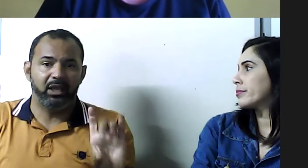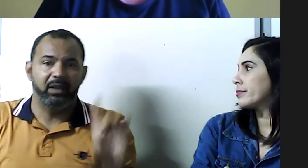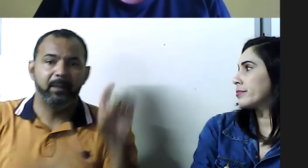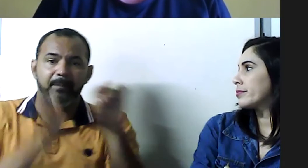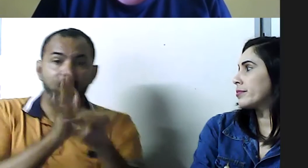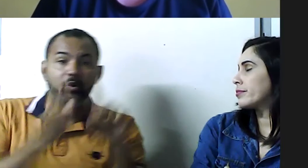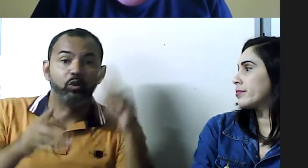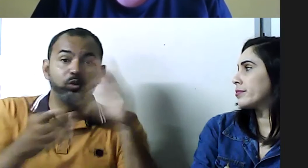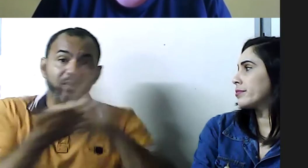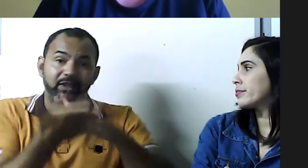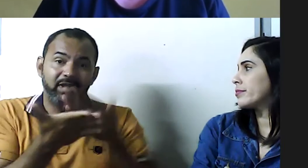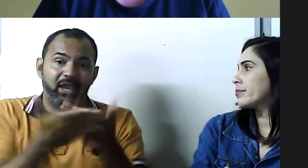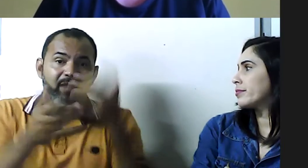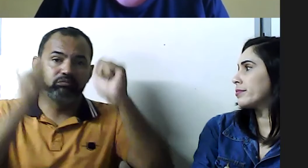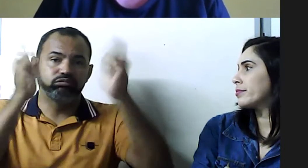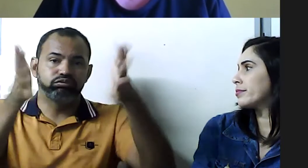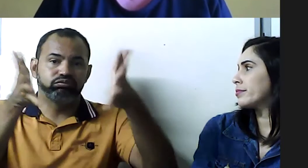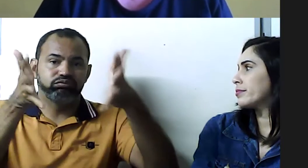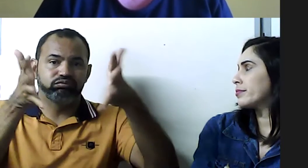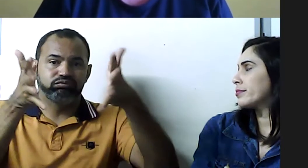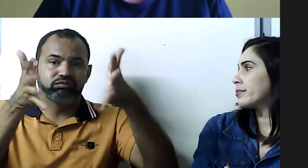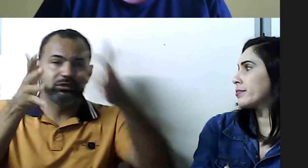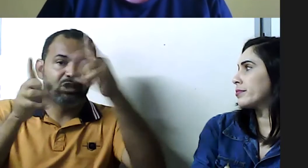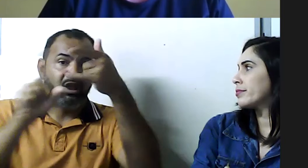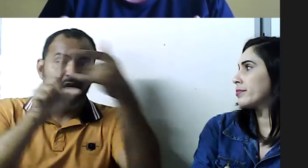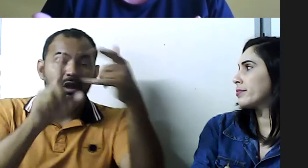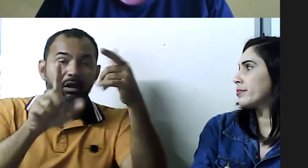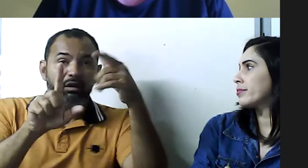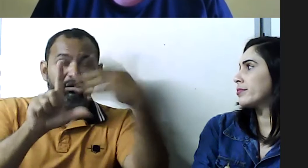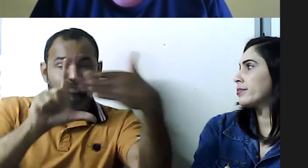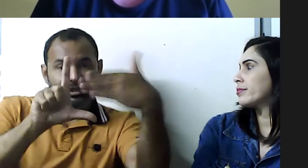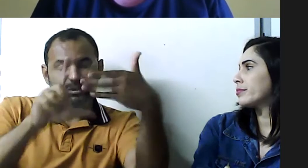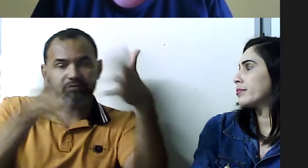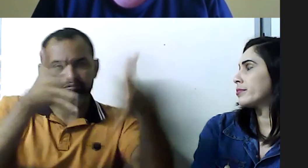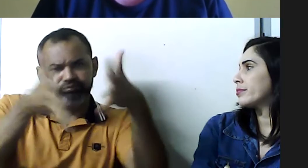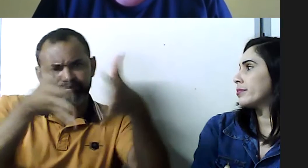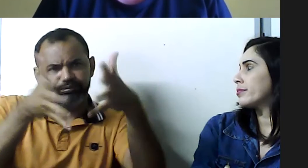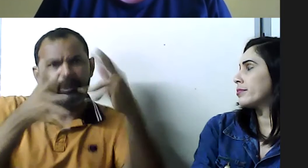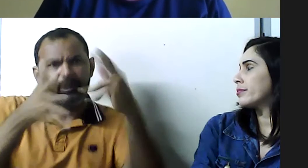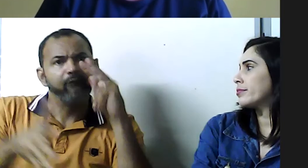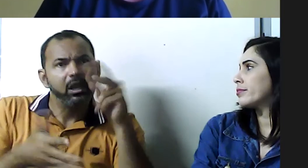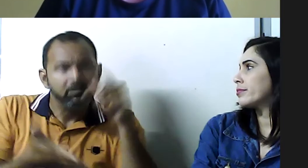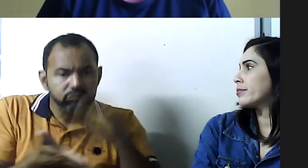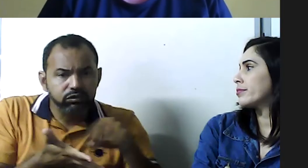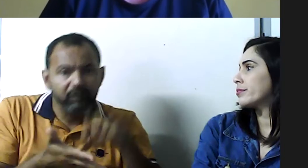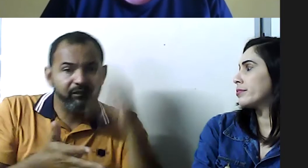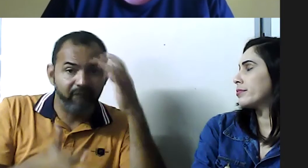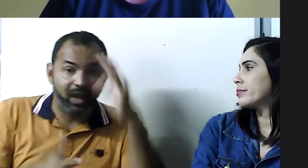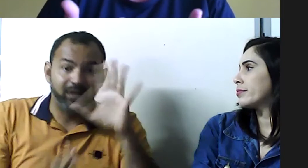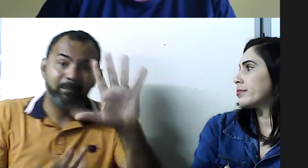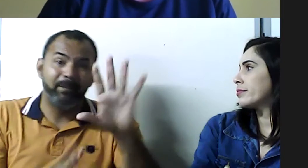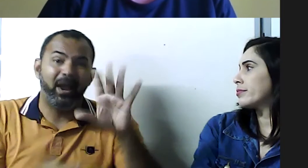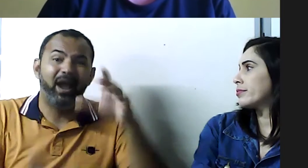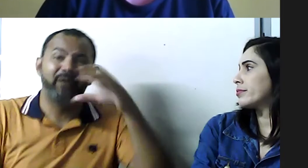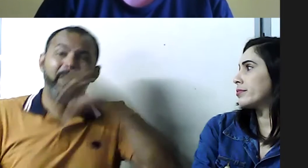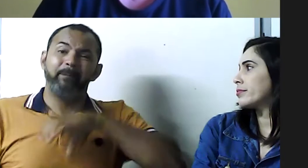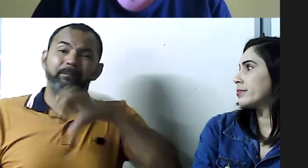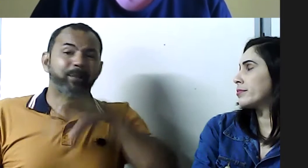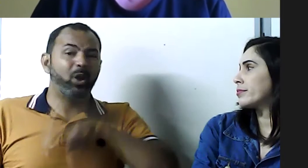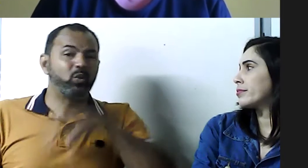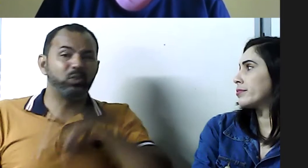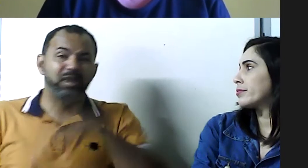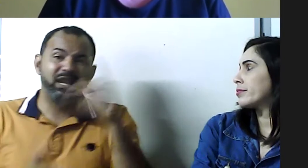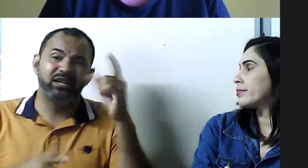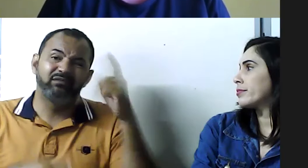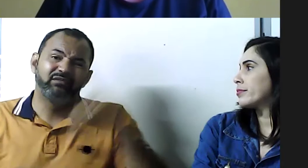para que o surdo realmente responda as questões como segunda língua, o português, mas também como primeira língua, como segunda